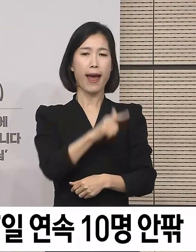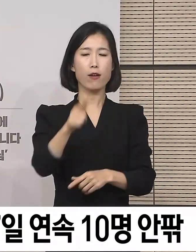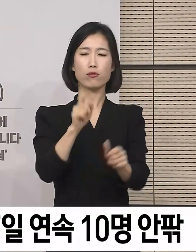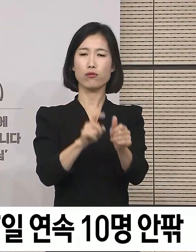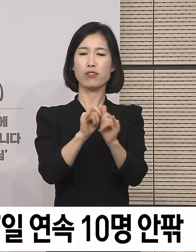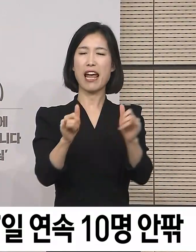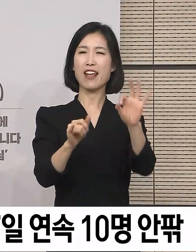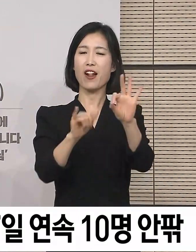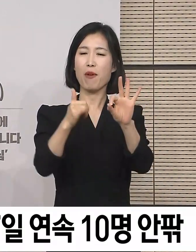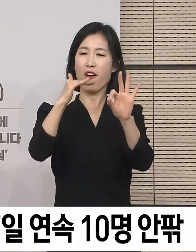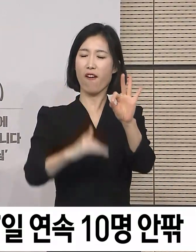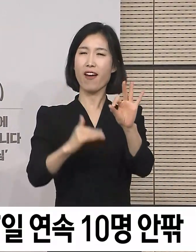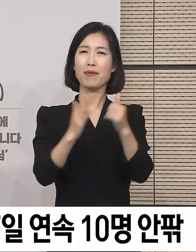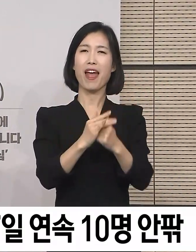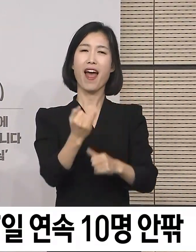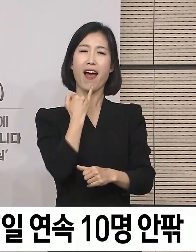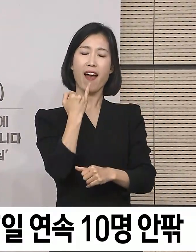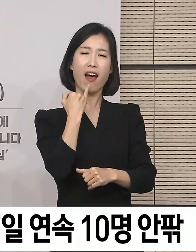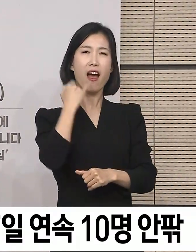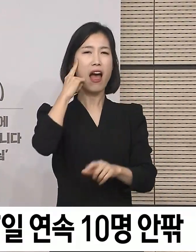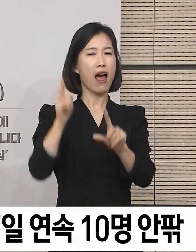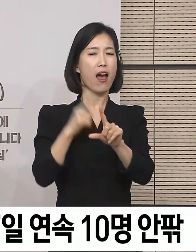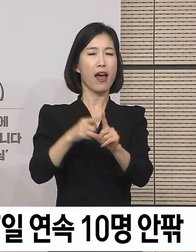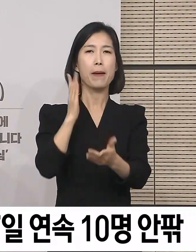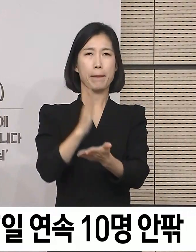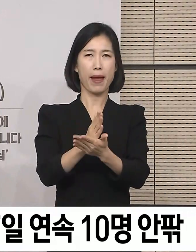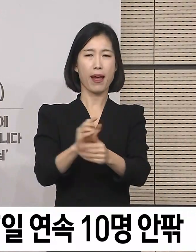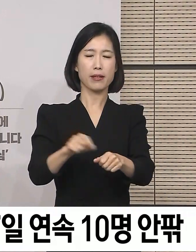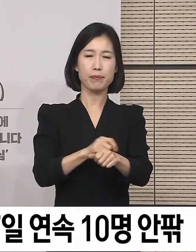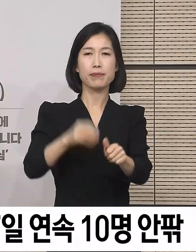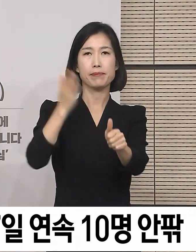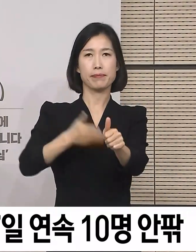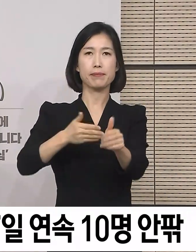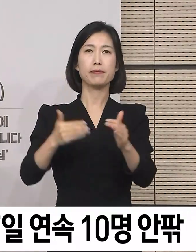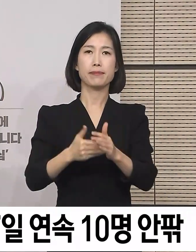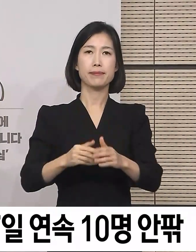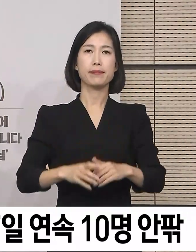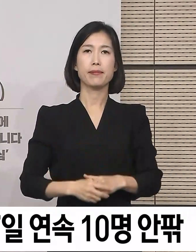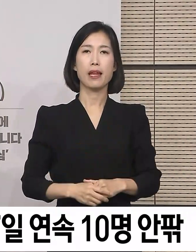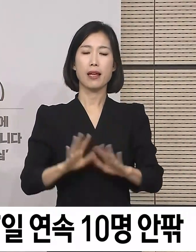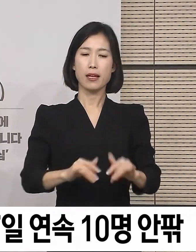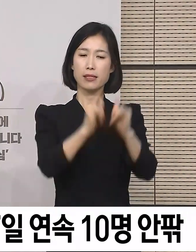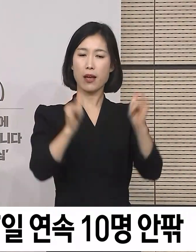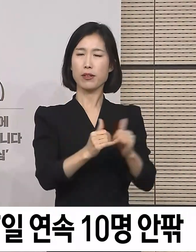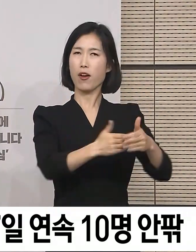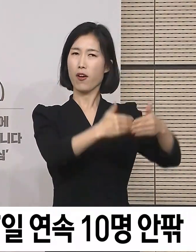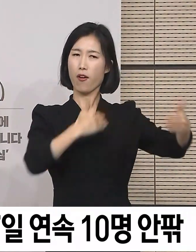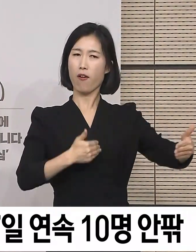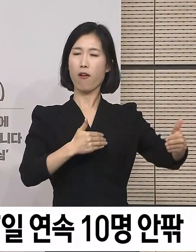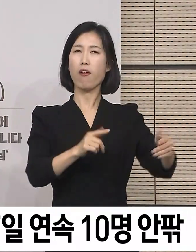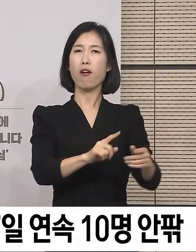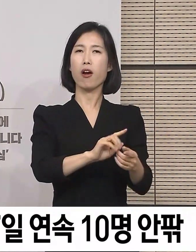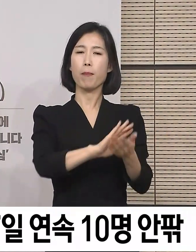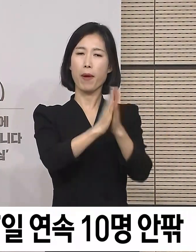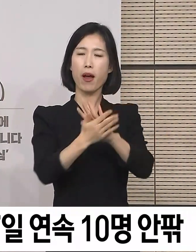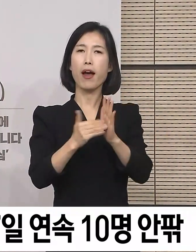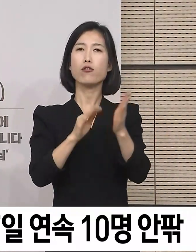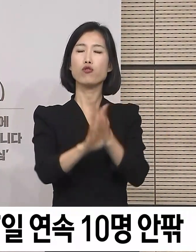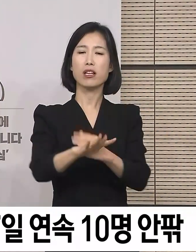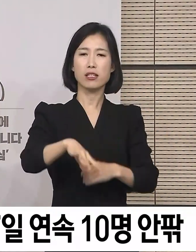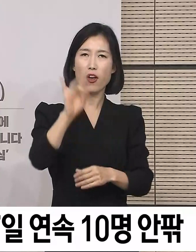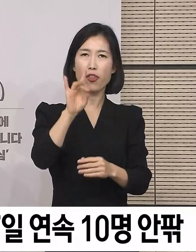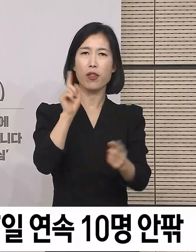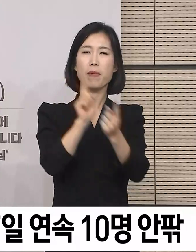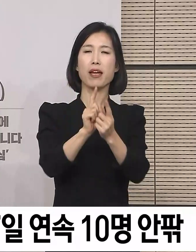관리되었다고 경계심을 늦추지 말 것을 강조하였습니다. 사회적 그리두기로 전환한 이후 맞이하는 첫